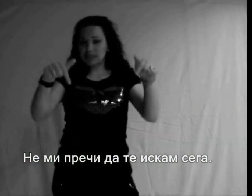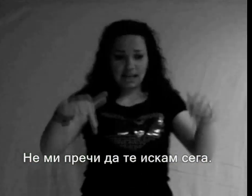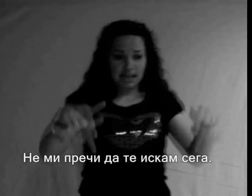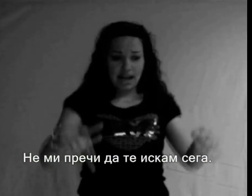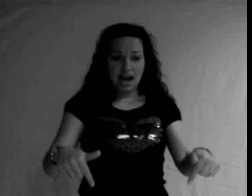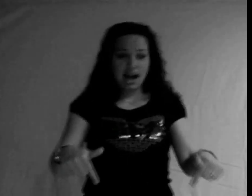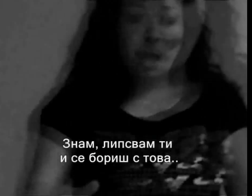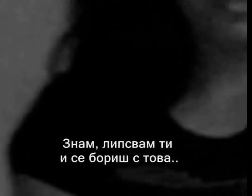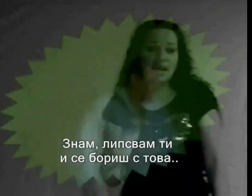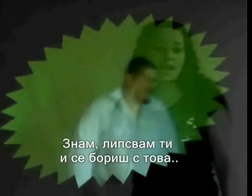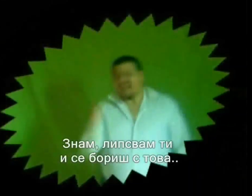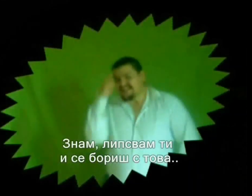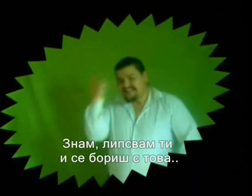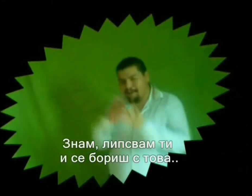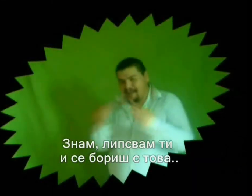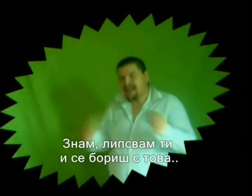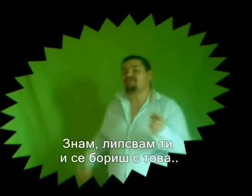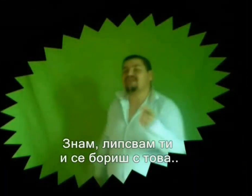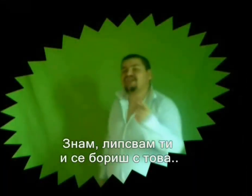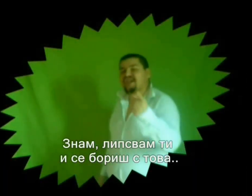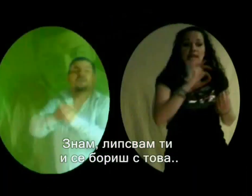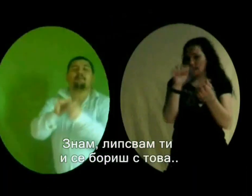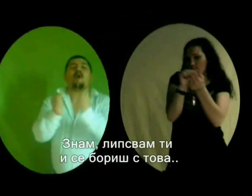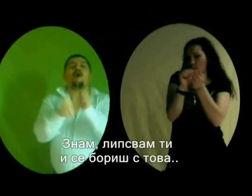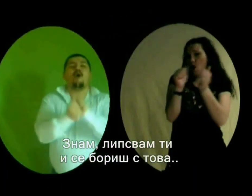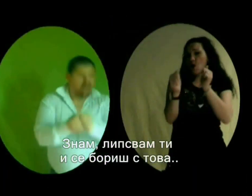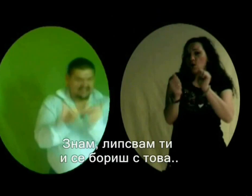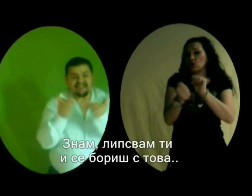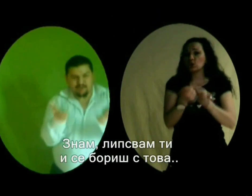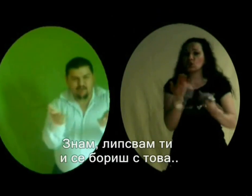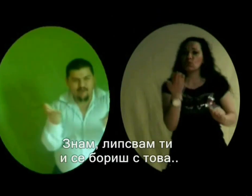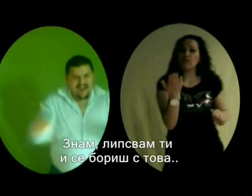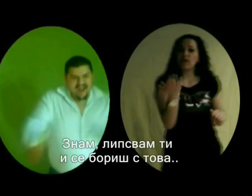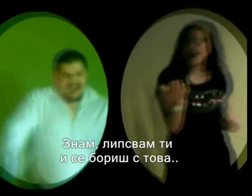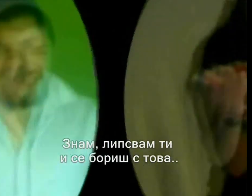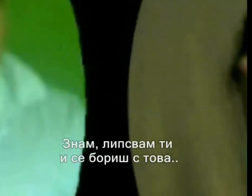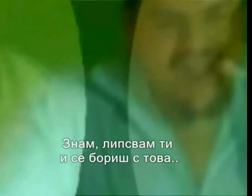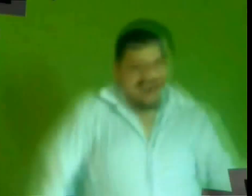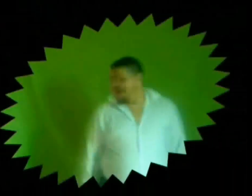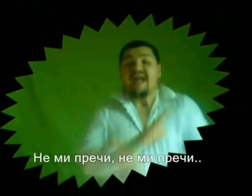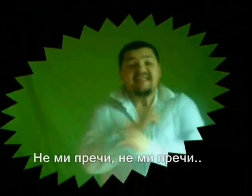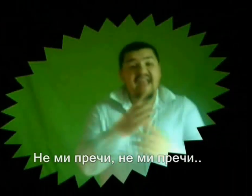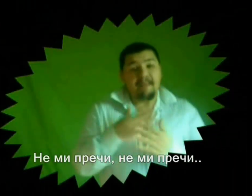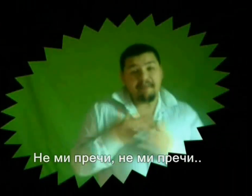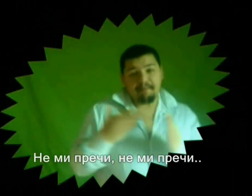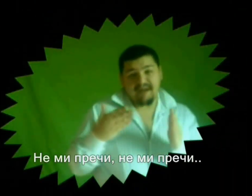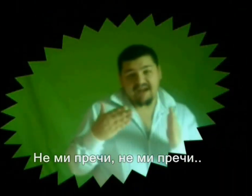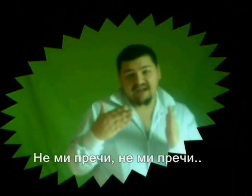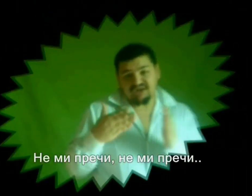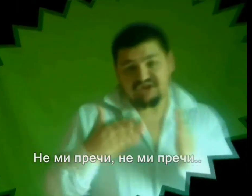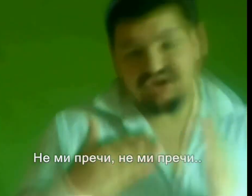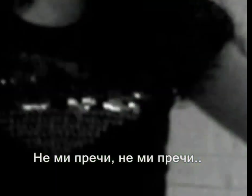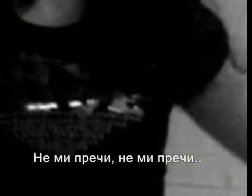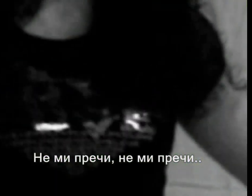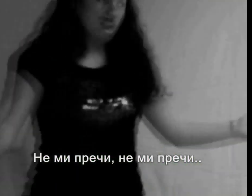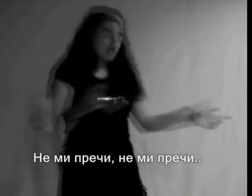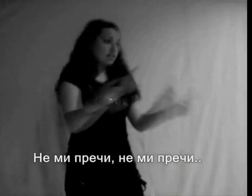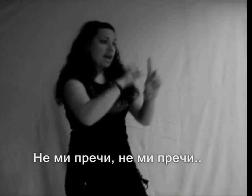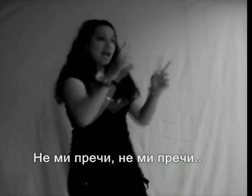sega znam li swan ti in se boris s tawa Ne mi preci Ne